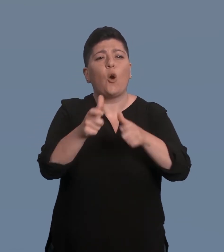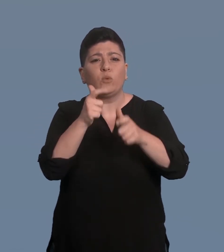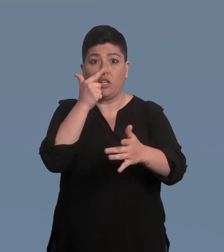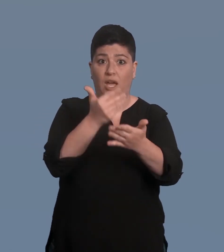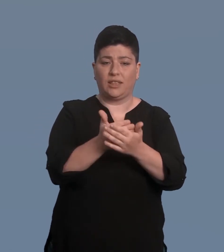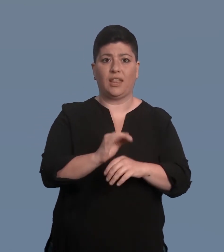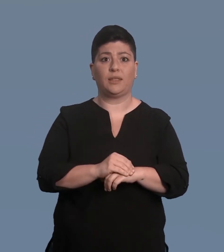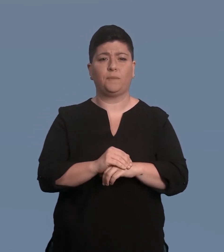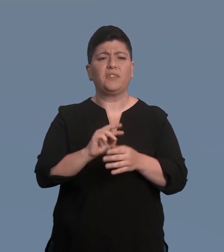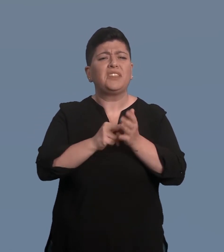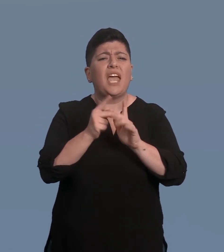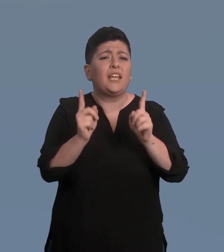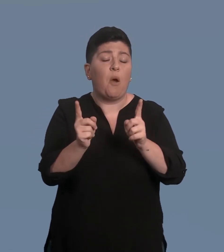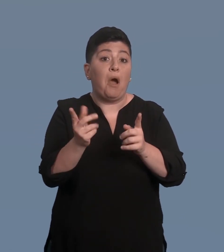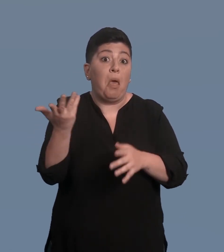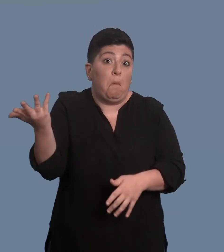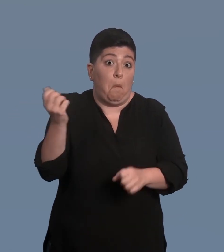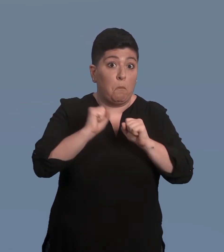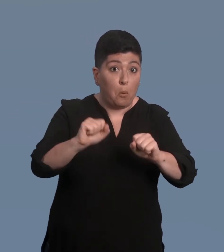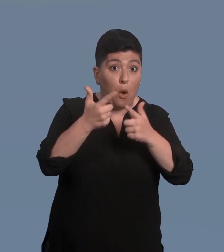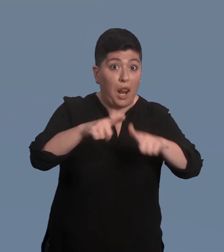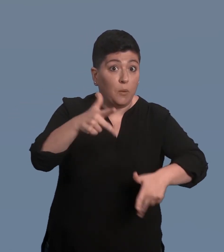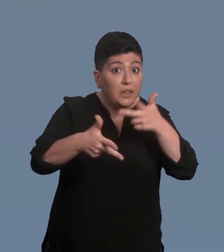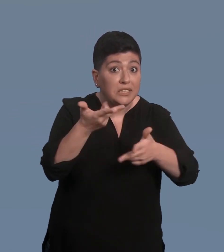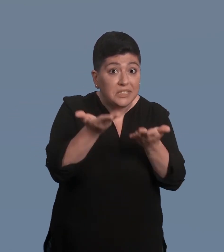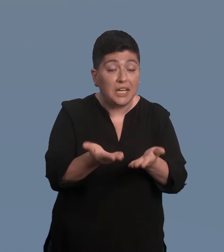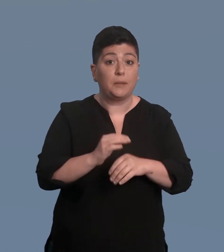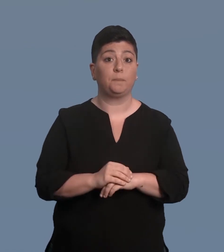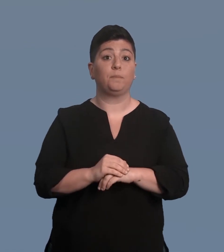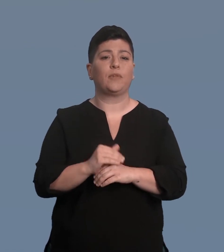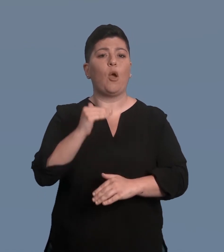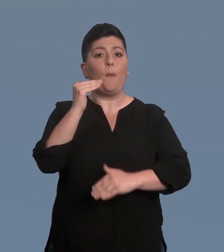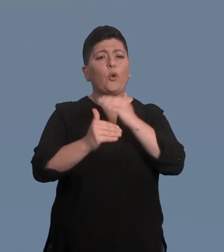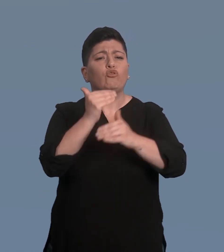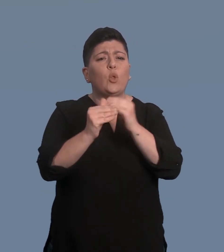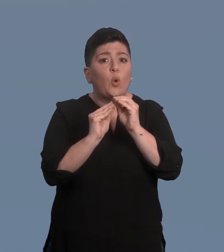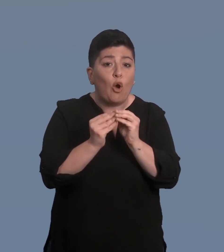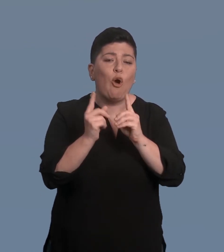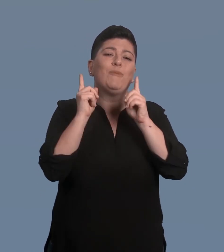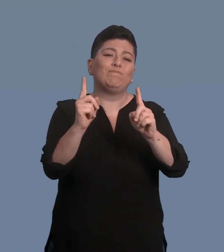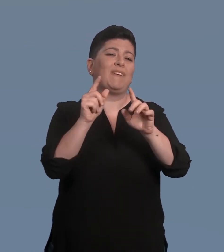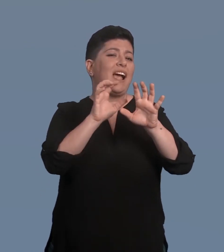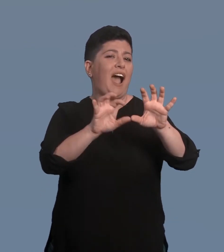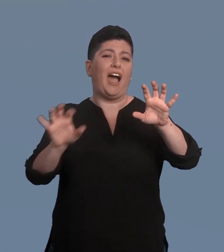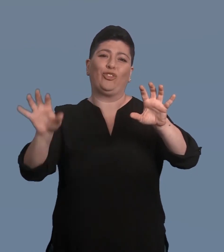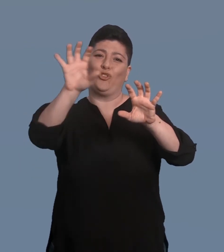La lingua dei segni è una di queste tecniche. Lo stato di avanzamento dell'attuazione varia da cantone a cantone.